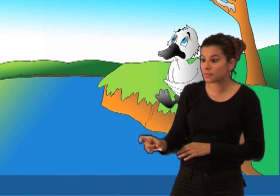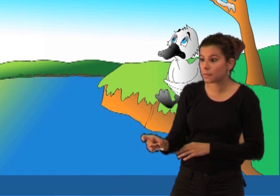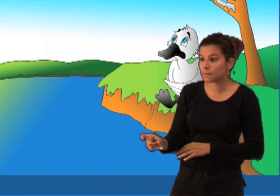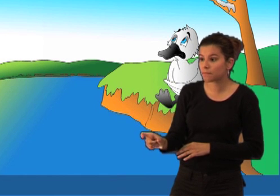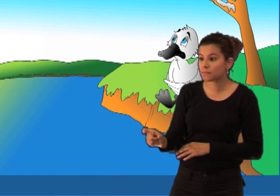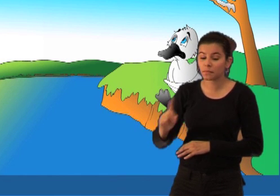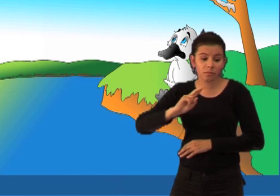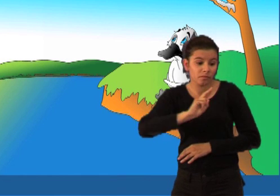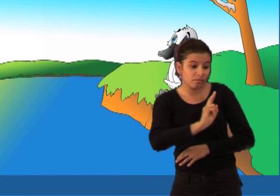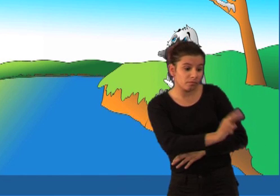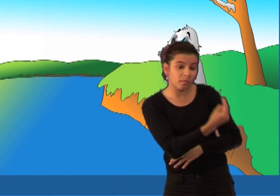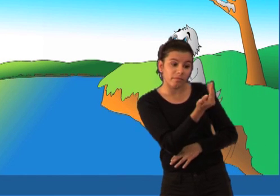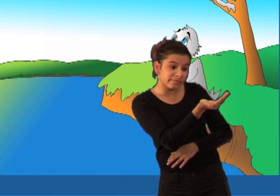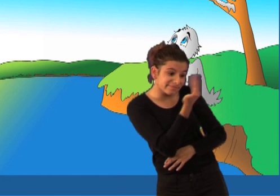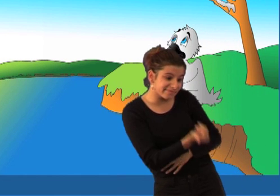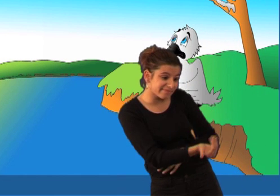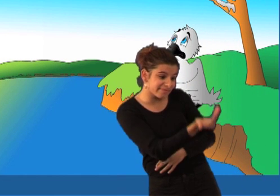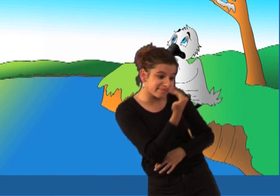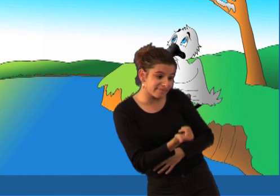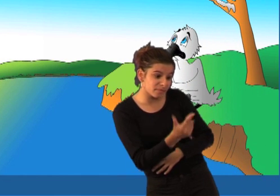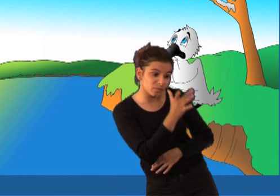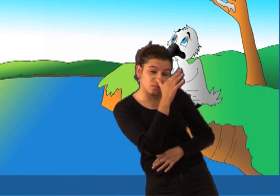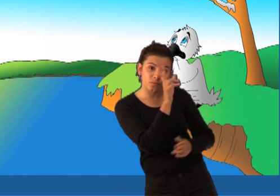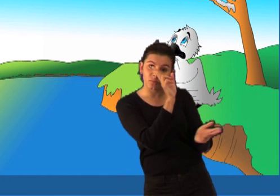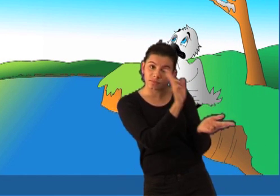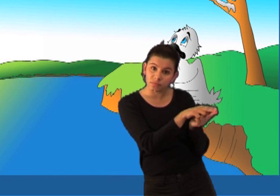dopustio mu da živi kod njega do kraja zime.